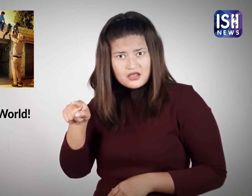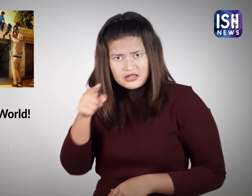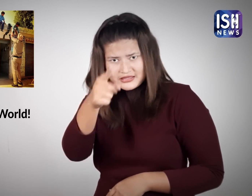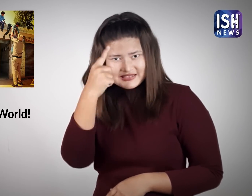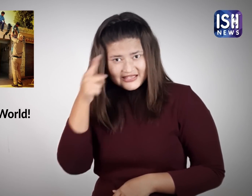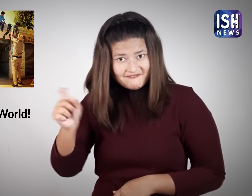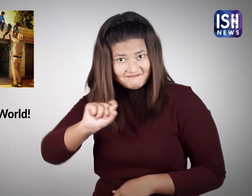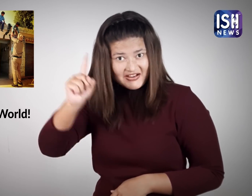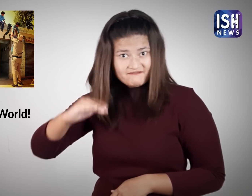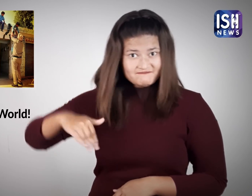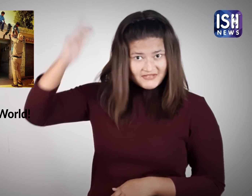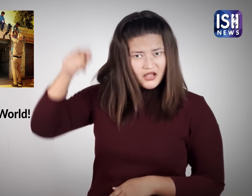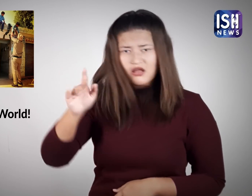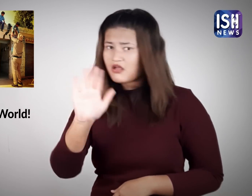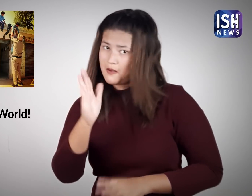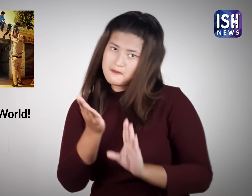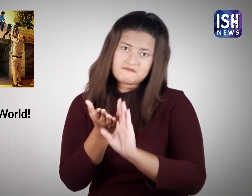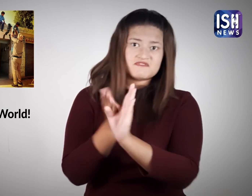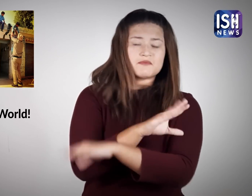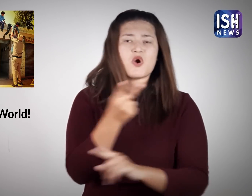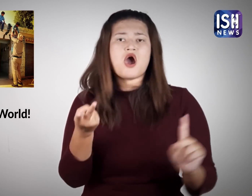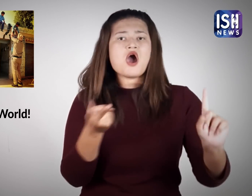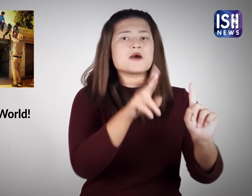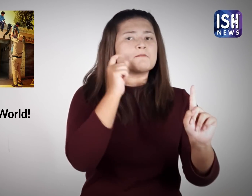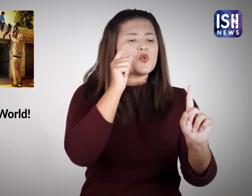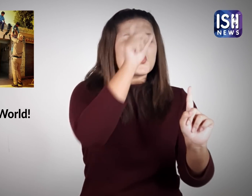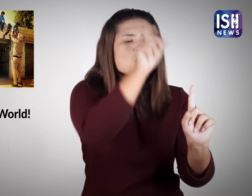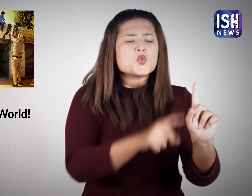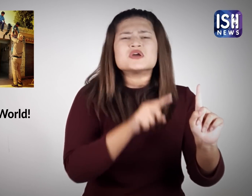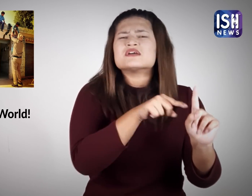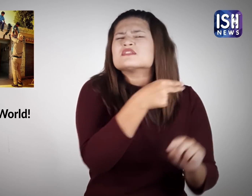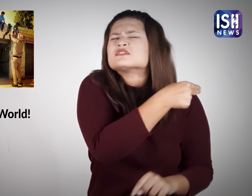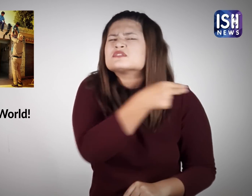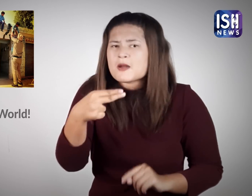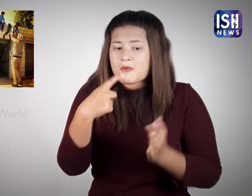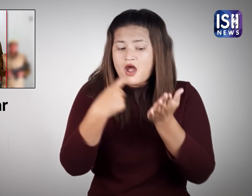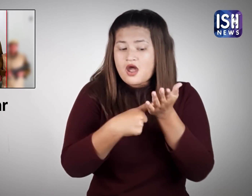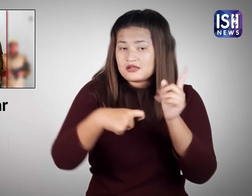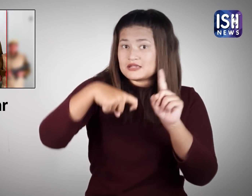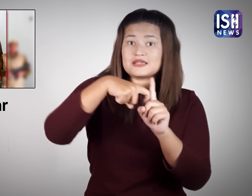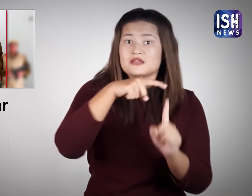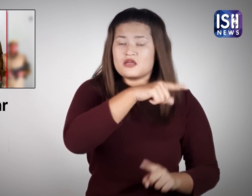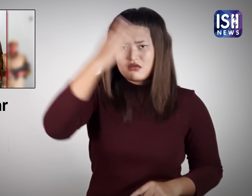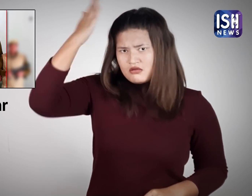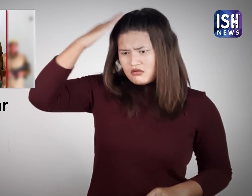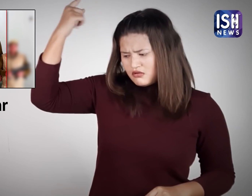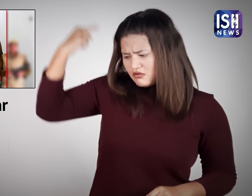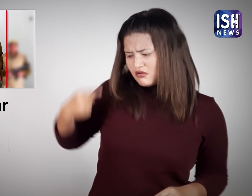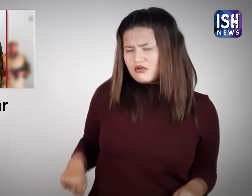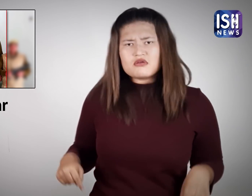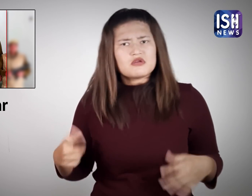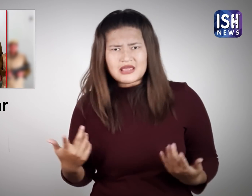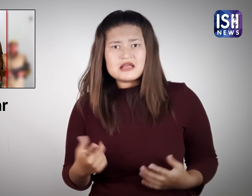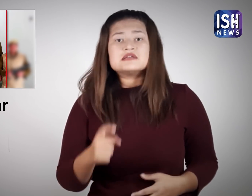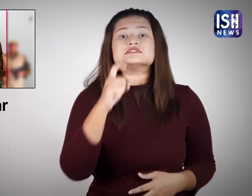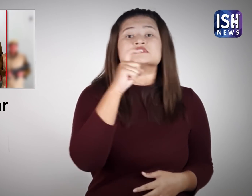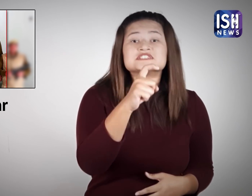पहले दुनिया का सबसे लंबा पुलिस वाला भी भारत का ही था हर्याना के राजेश कुमार जो 7 feet 4 inch लंबे थे